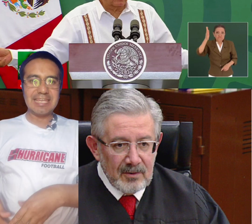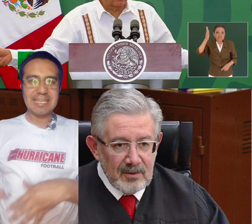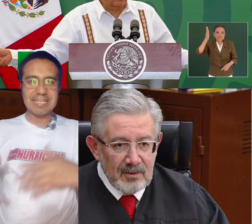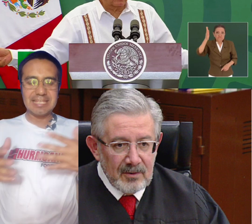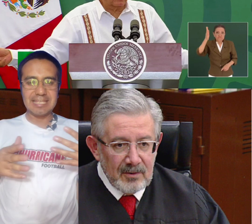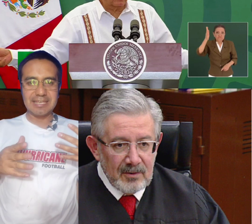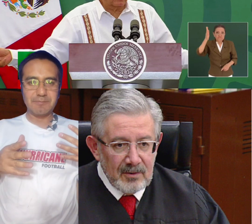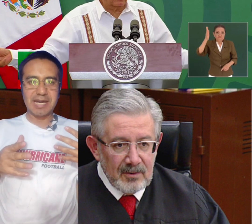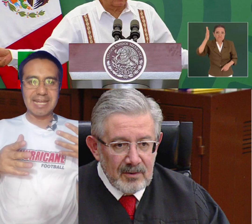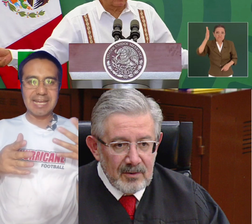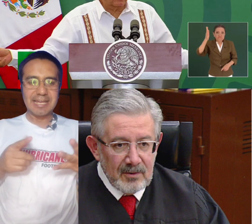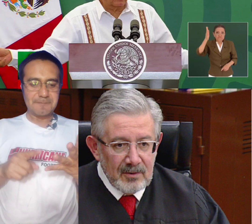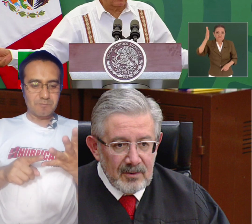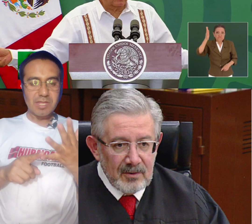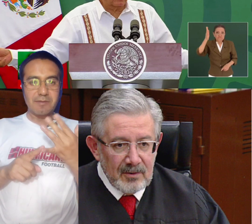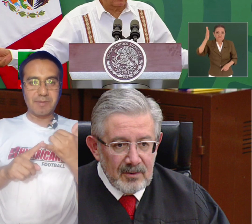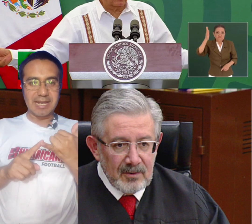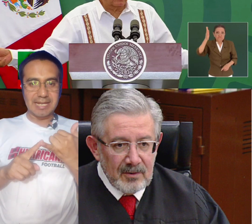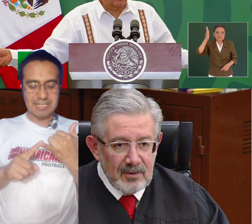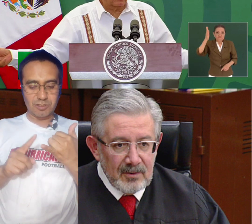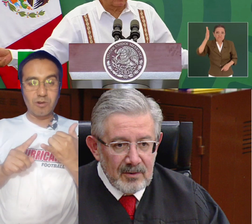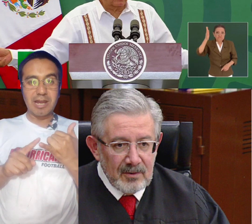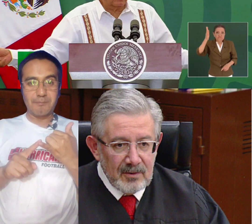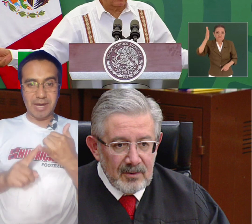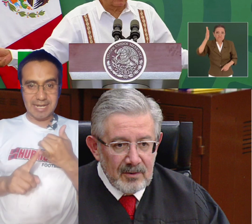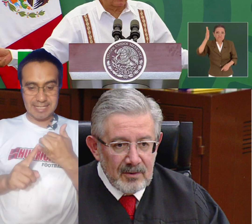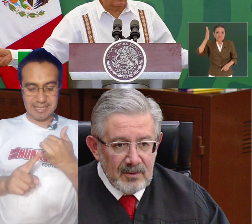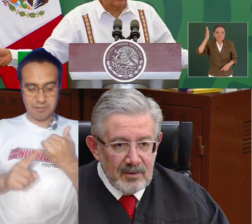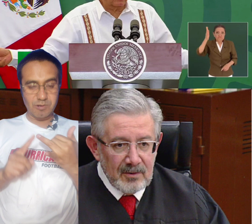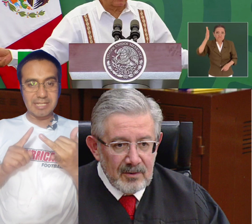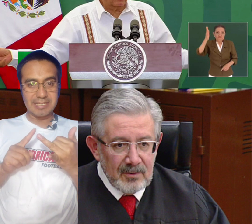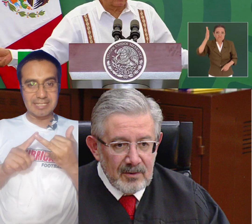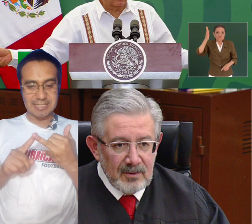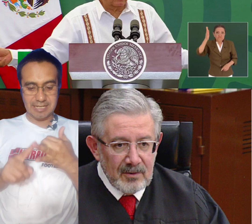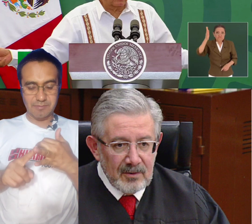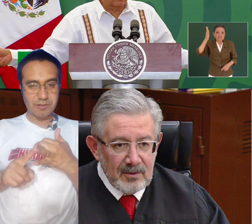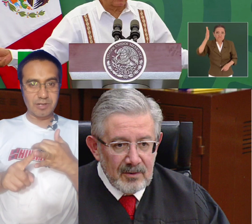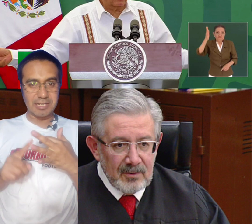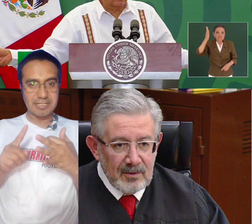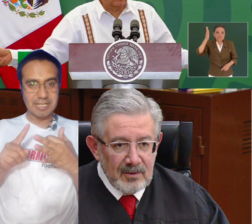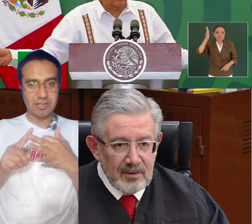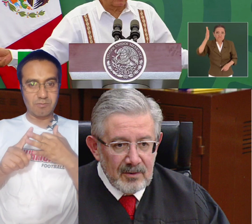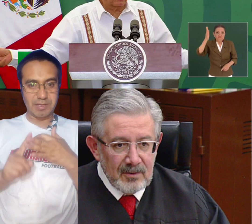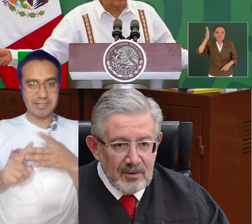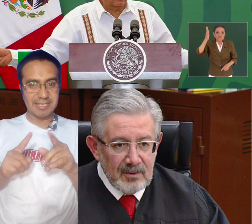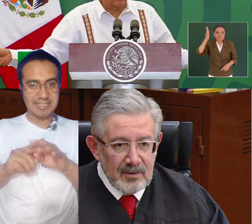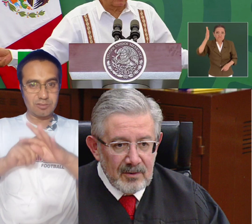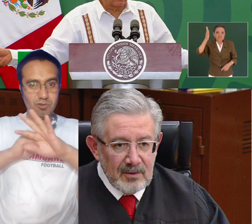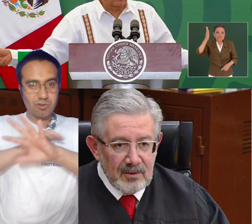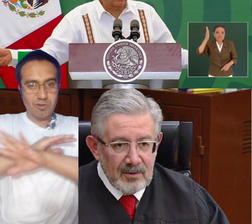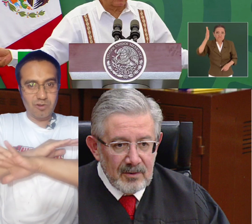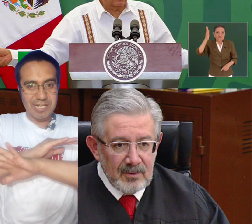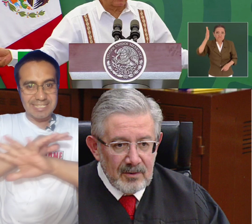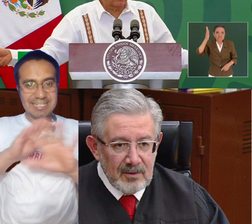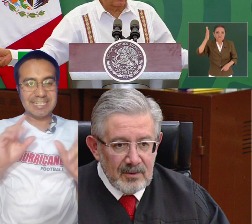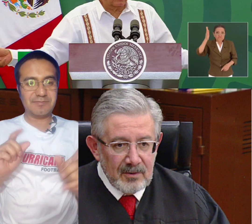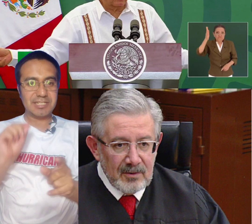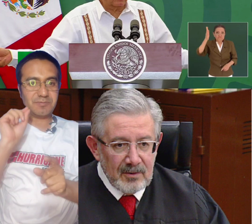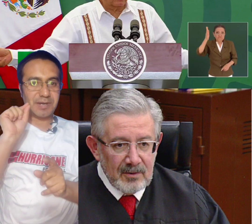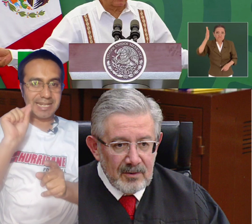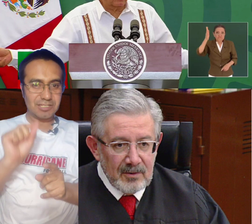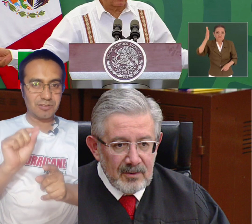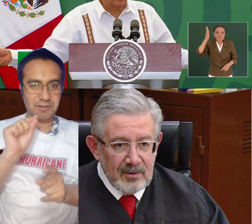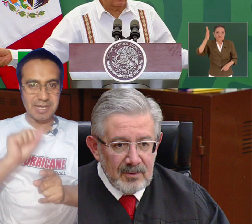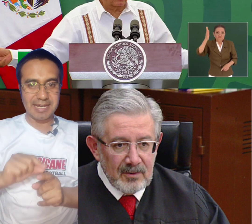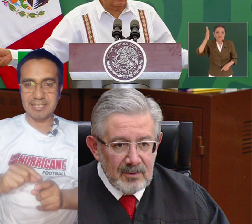delincuentes, crimen organizado, pandillas, todo lo que se le